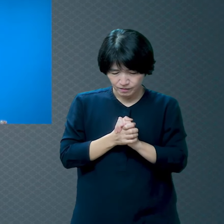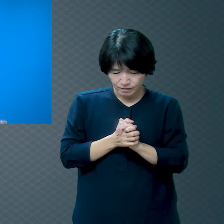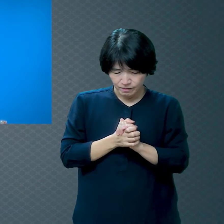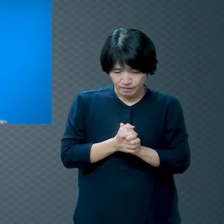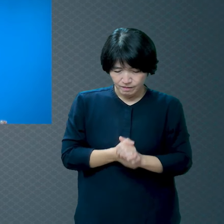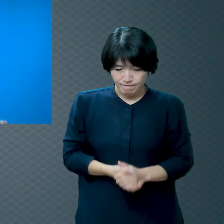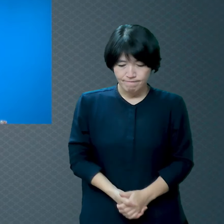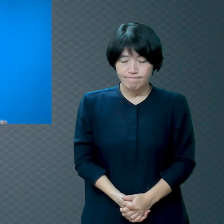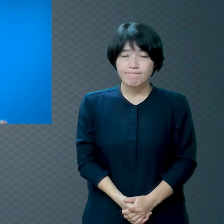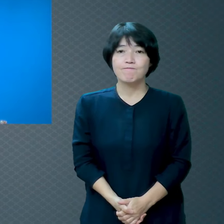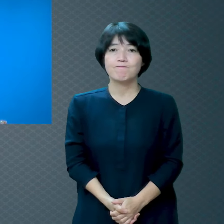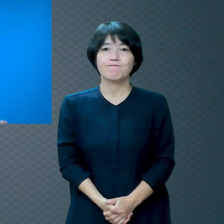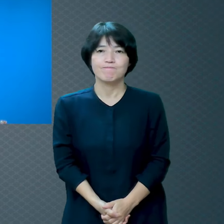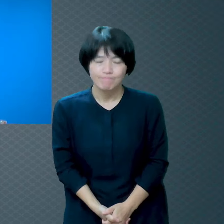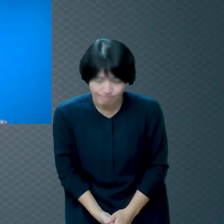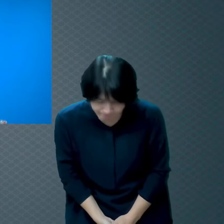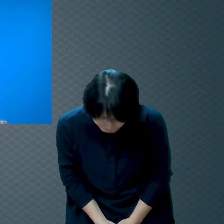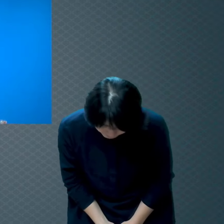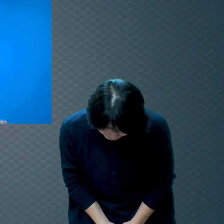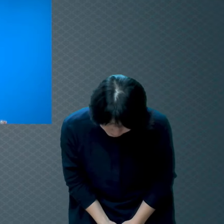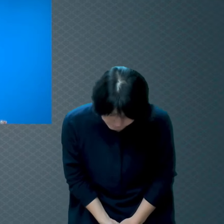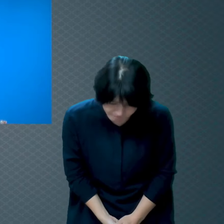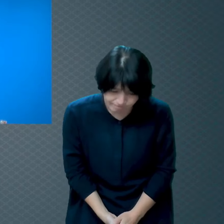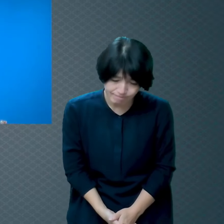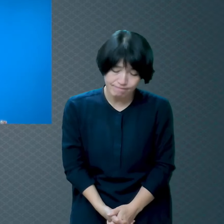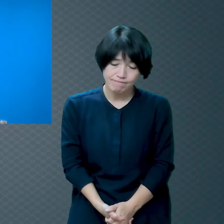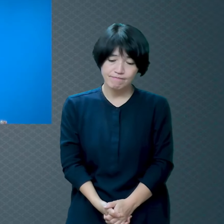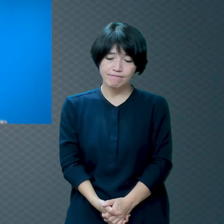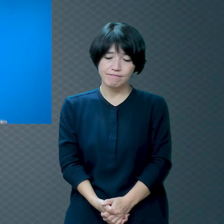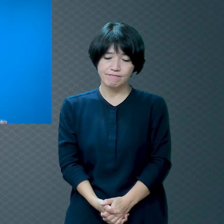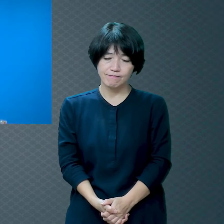수고하셨습니다 수고하셨습니다 감사합니다.